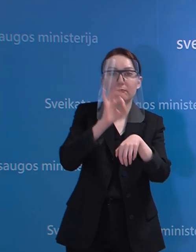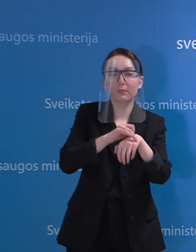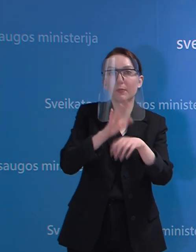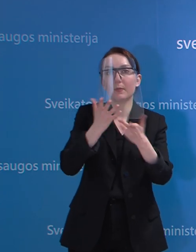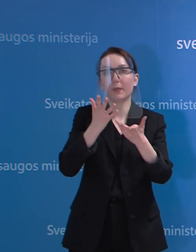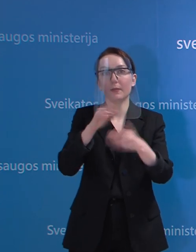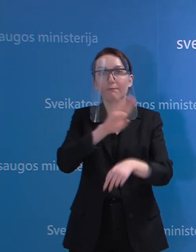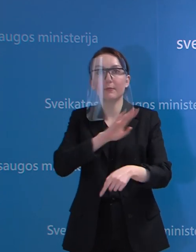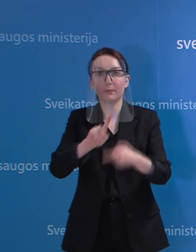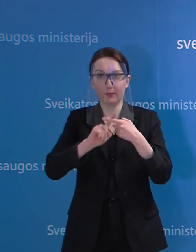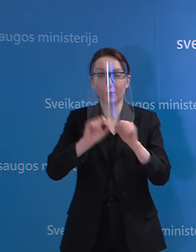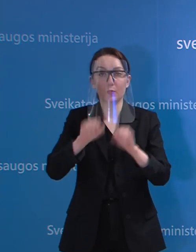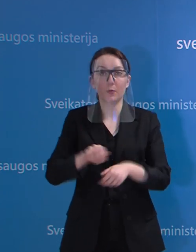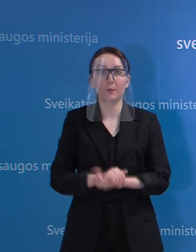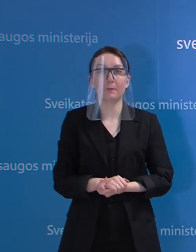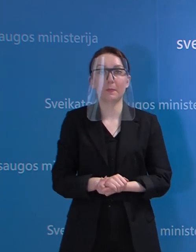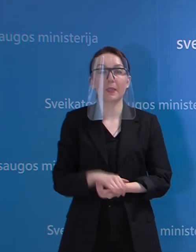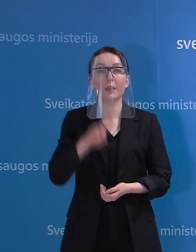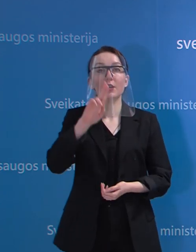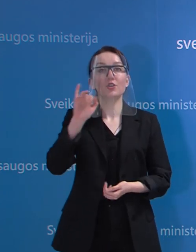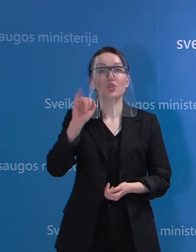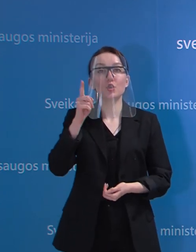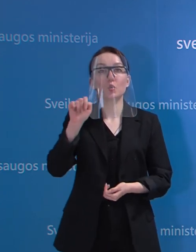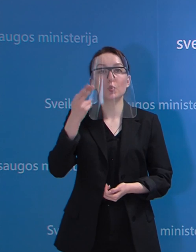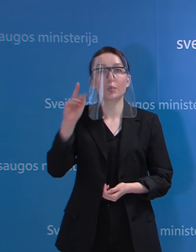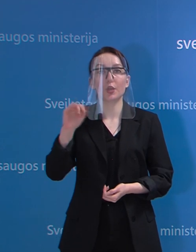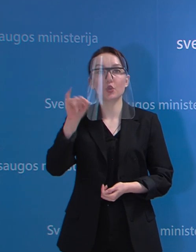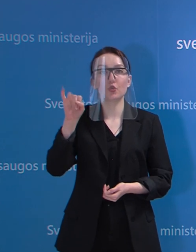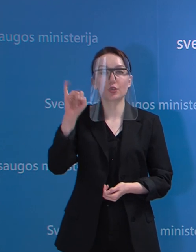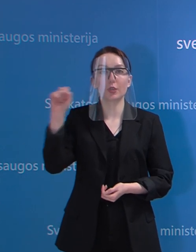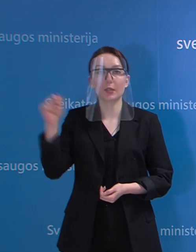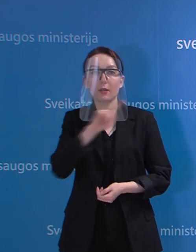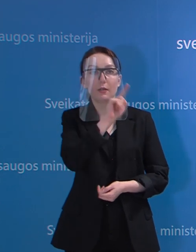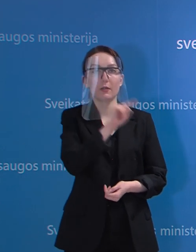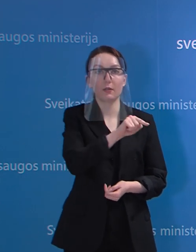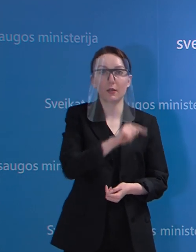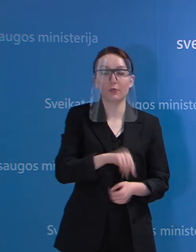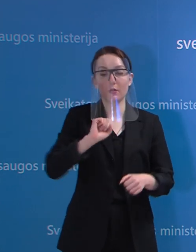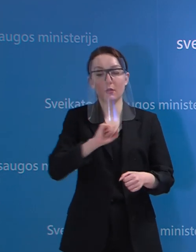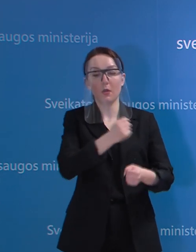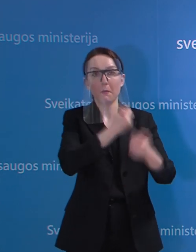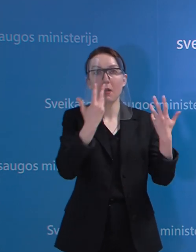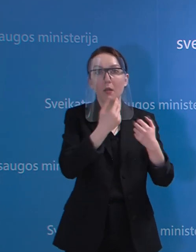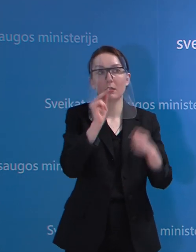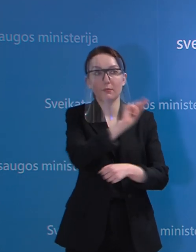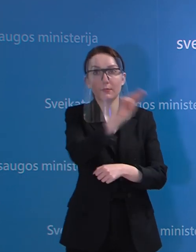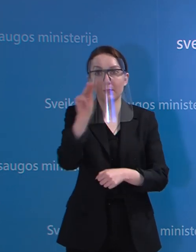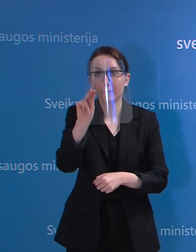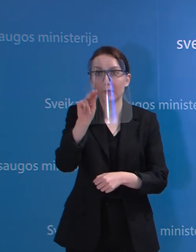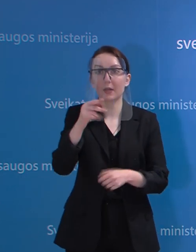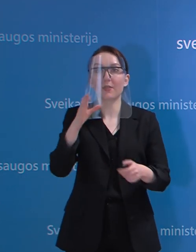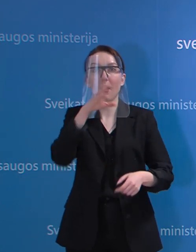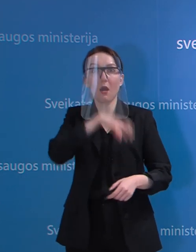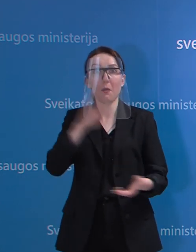mirčiai. Taip pat žiedūnėjų iškytė klausė. Iš medikų sulaukėme pasakojimu, kad jie yra įspėmi dėl galimo